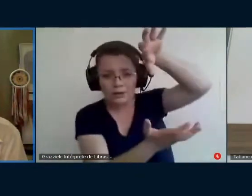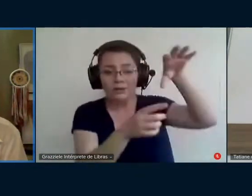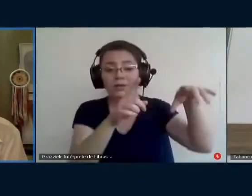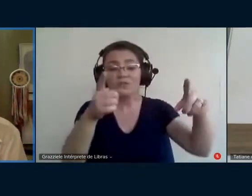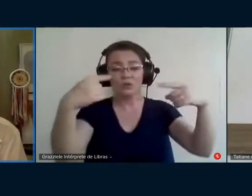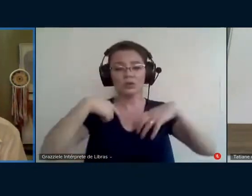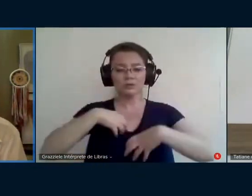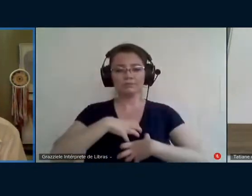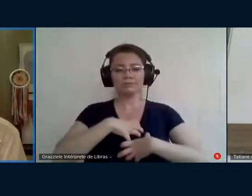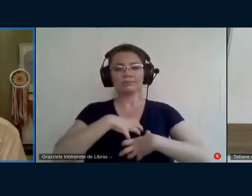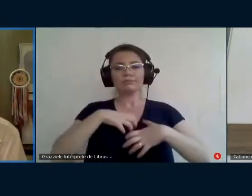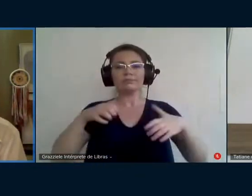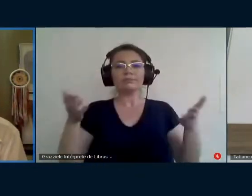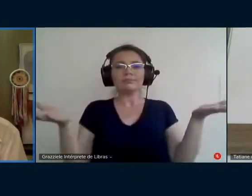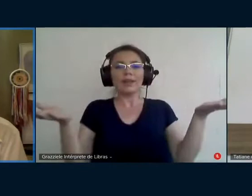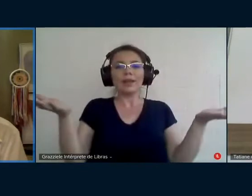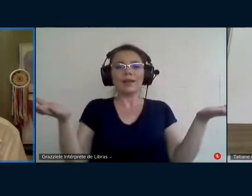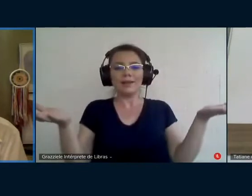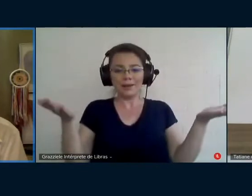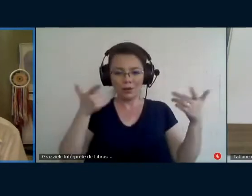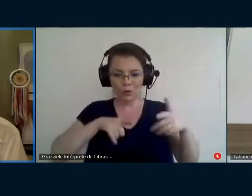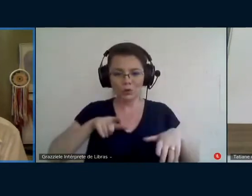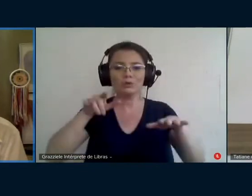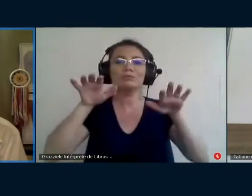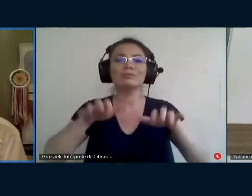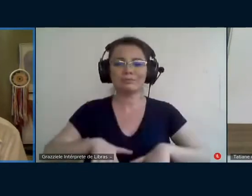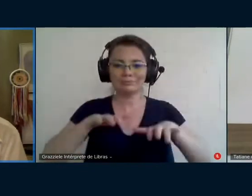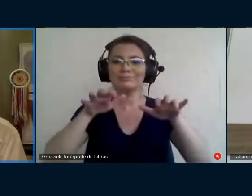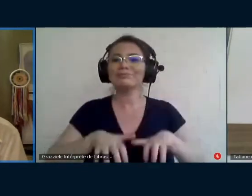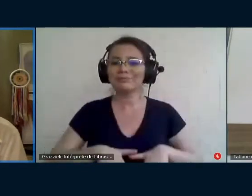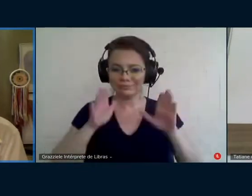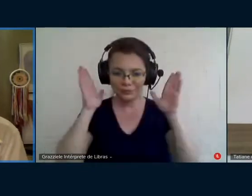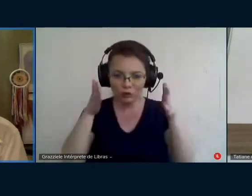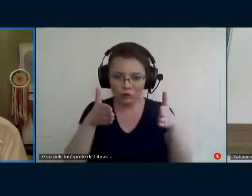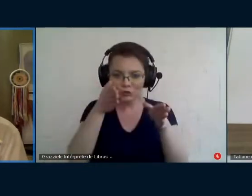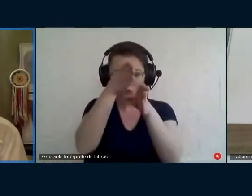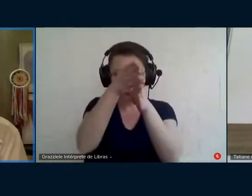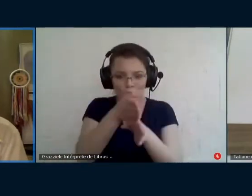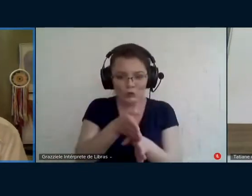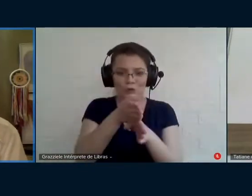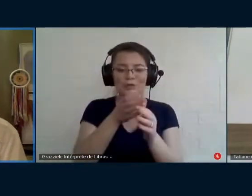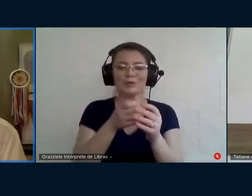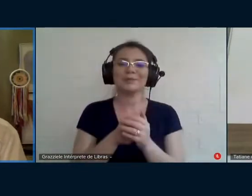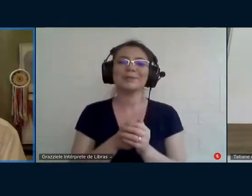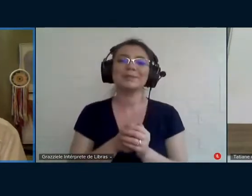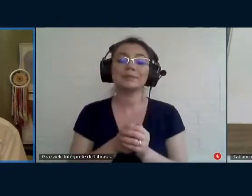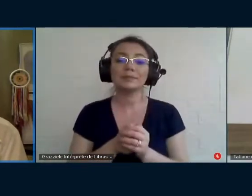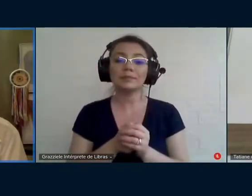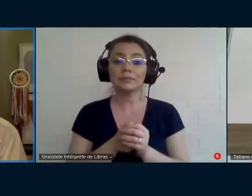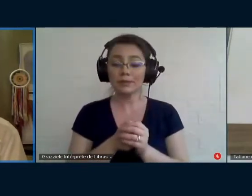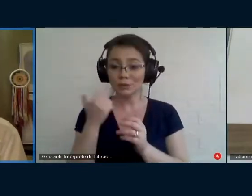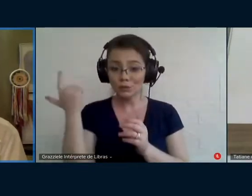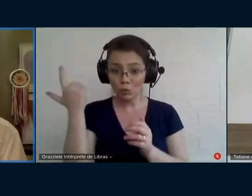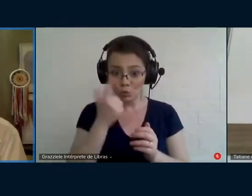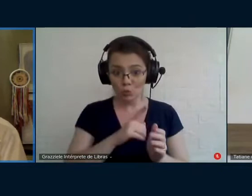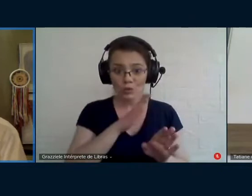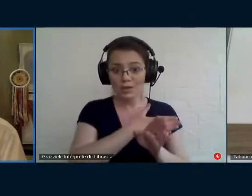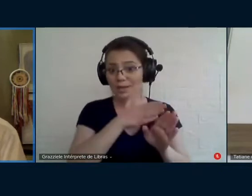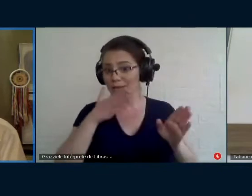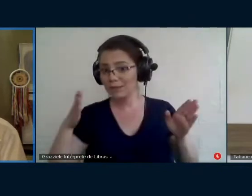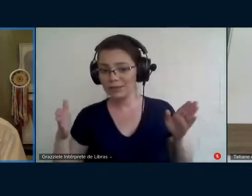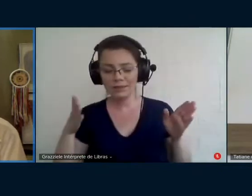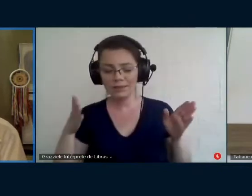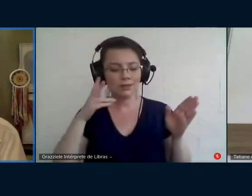parabéns, porque eu acho que ele te dá, você consegue, nesse tempo, fazer uma análise e uma